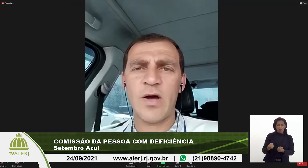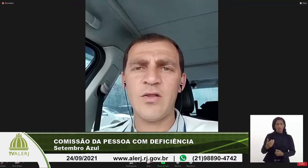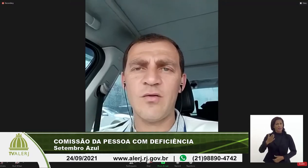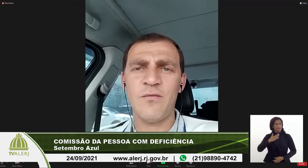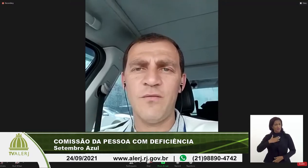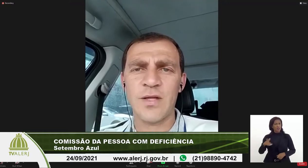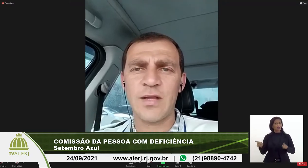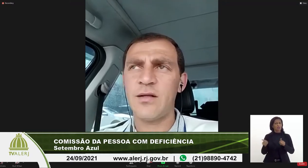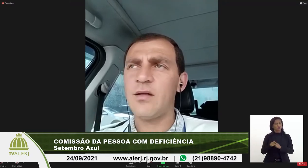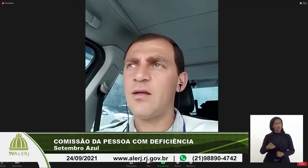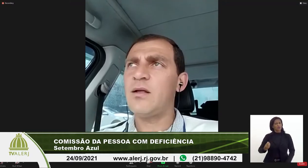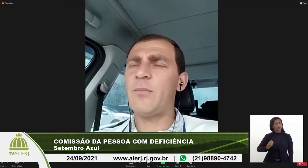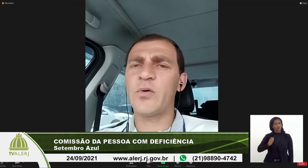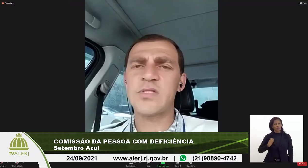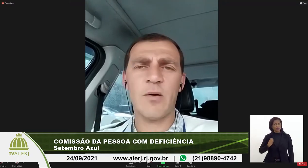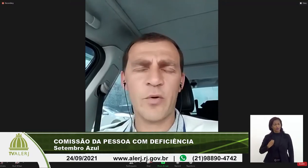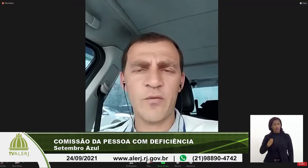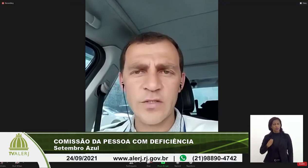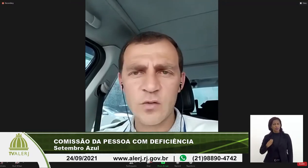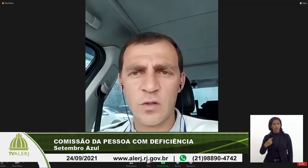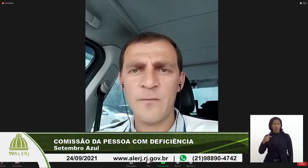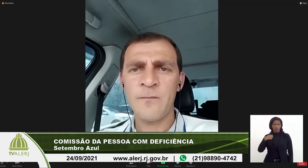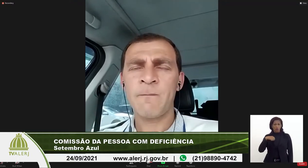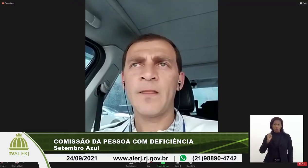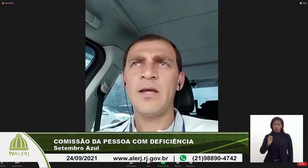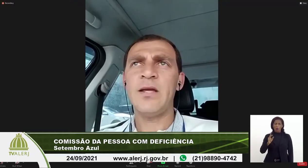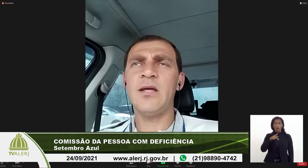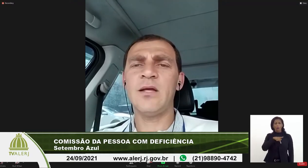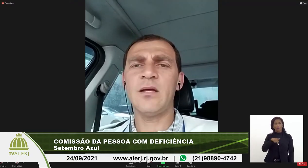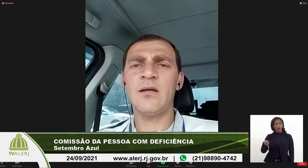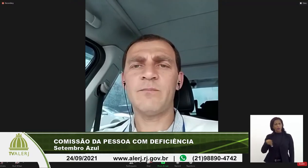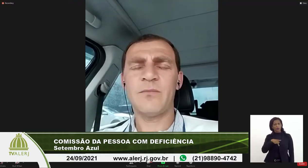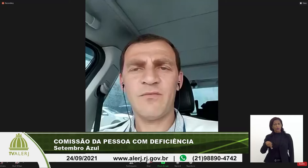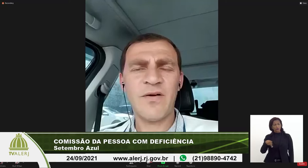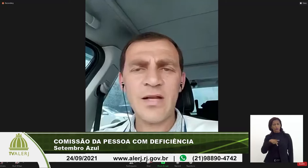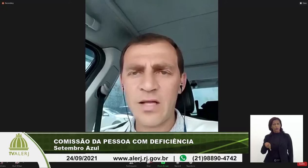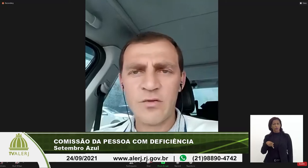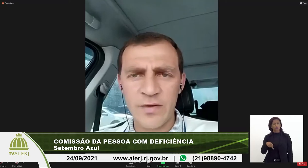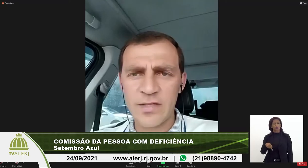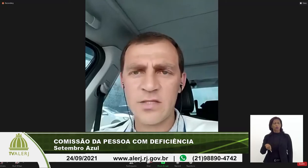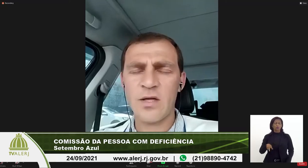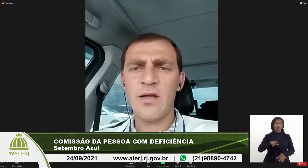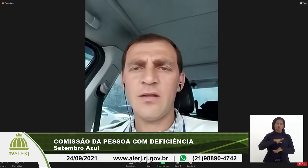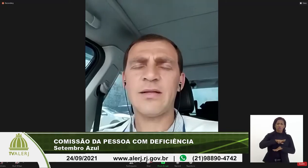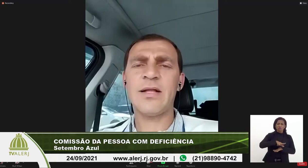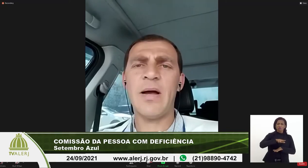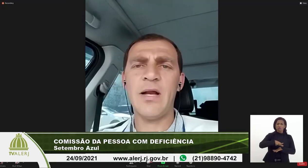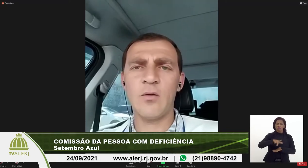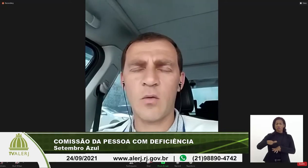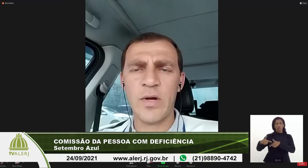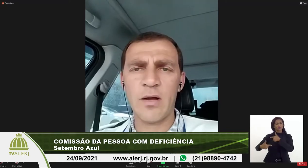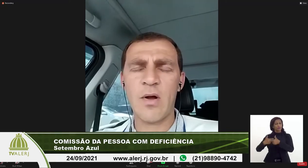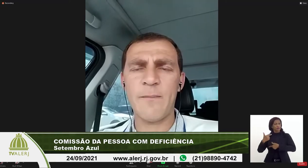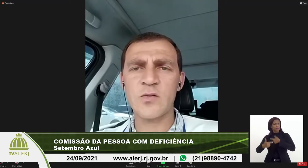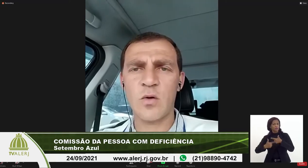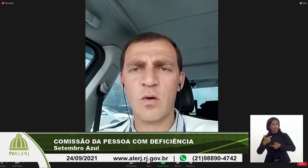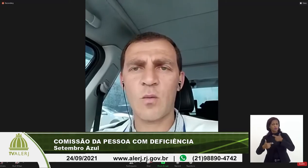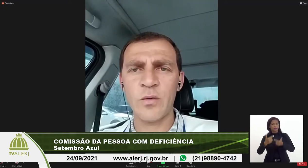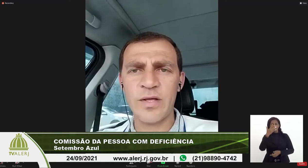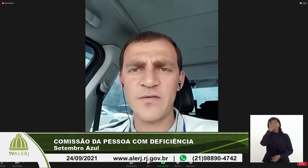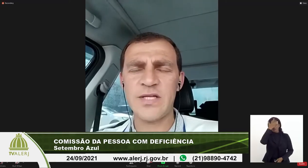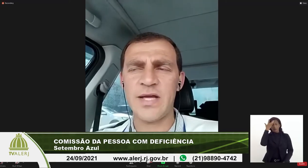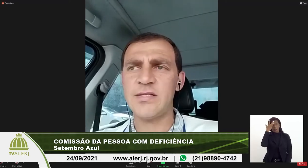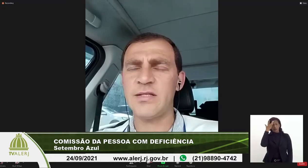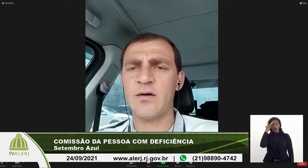minha agora de vida, por ser professor e várias das vezes trabalhando com a pessoa